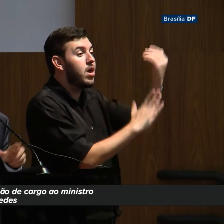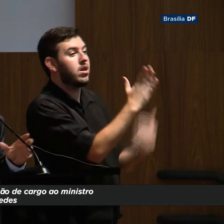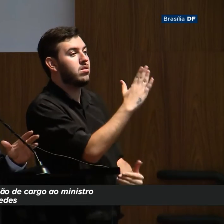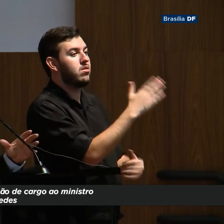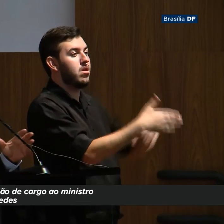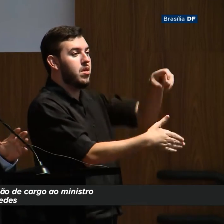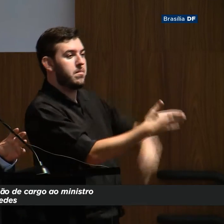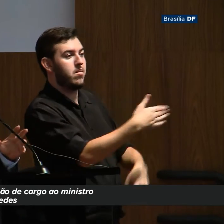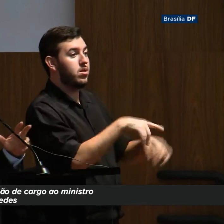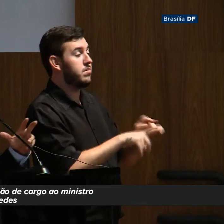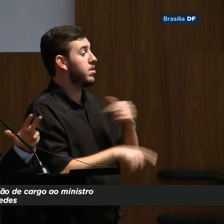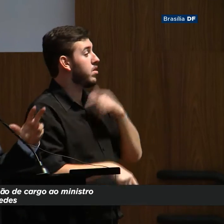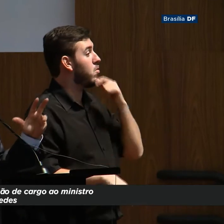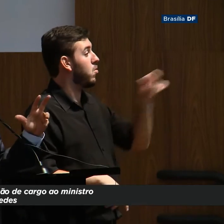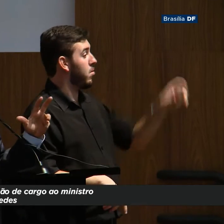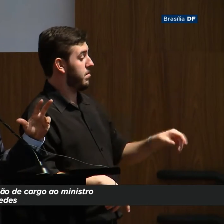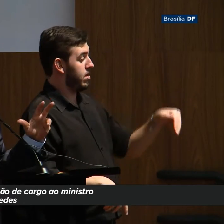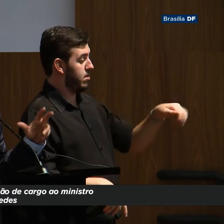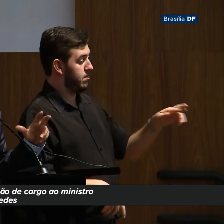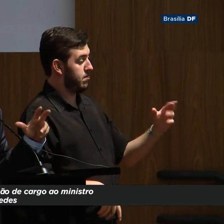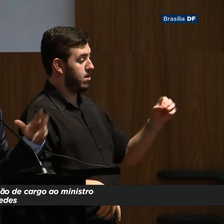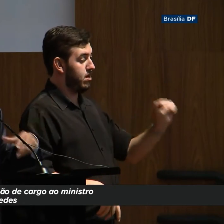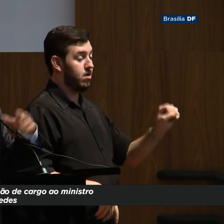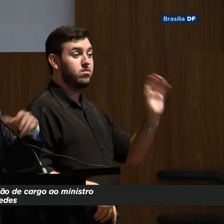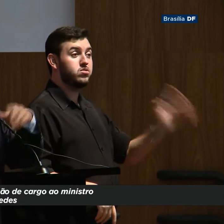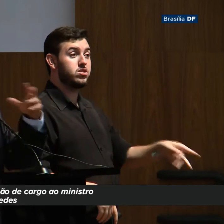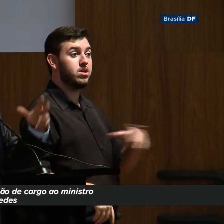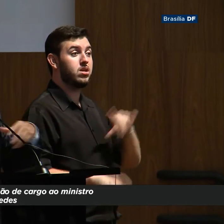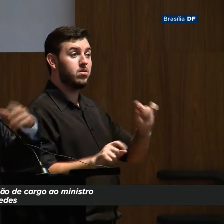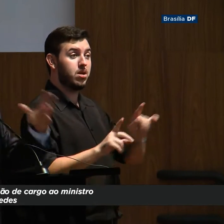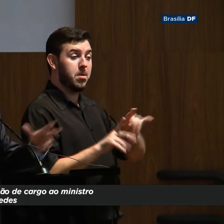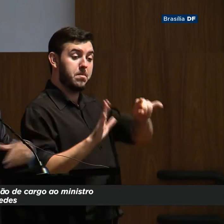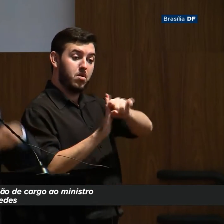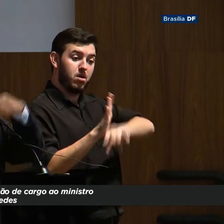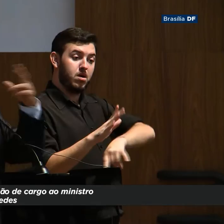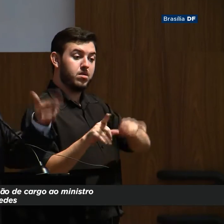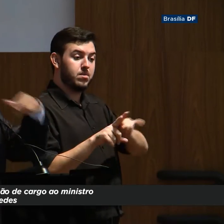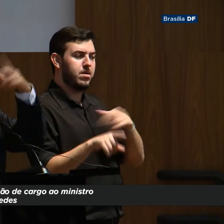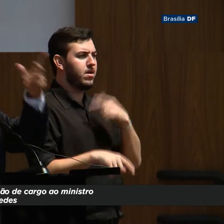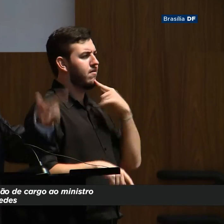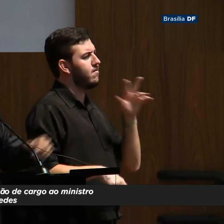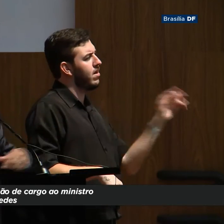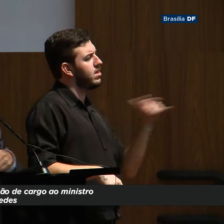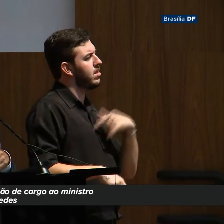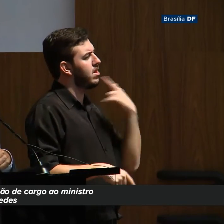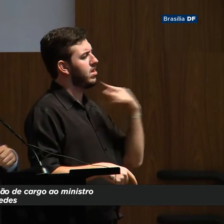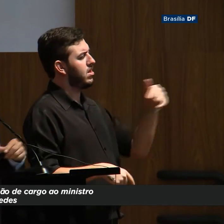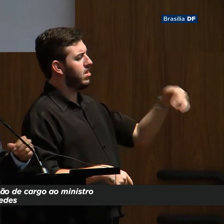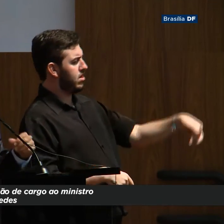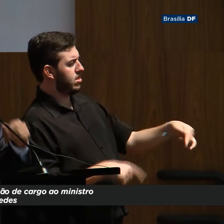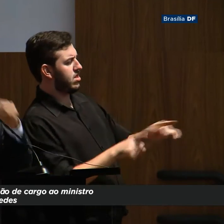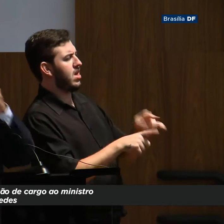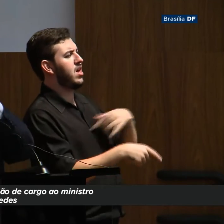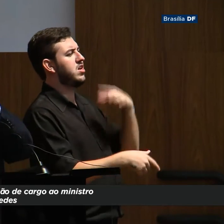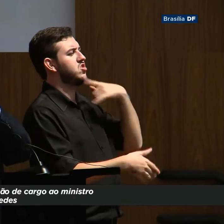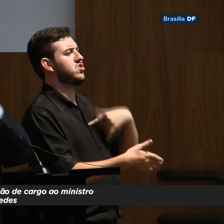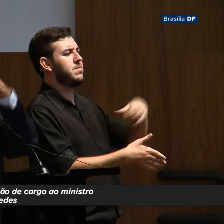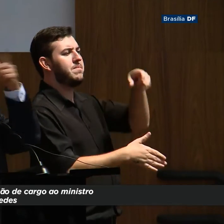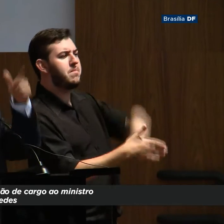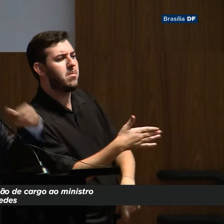Marcos tem um programa, inclusive, onde você vai pegar esses sete, oito impostos, desde PIS, Fim Social, passa por